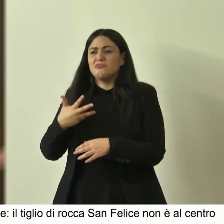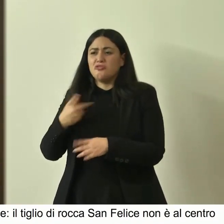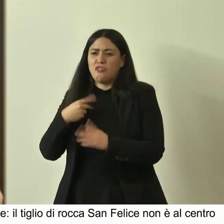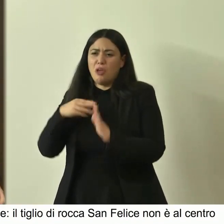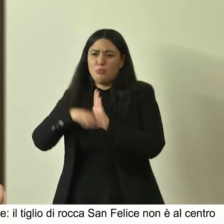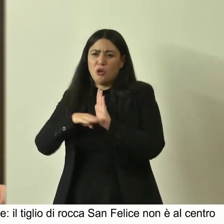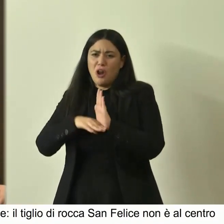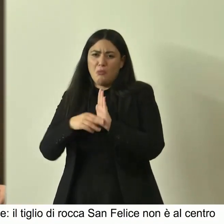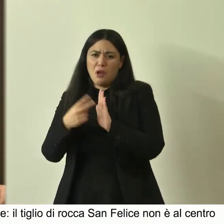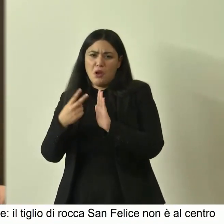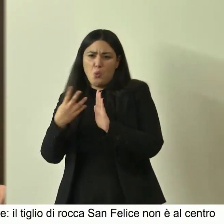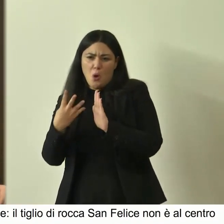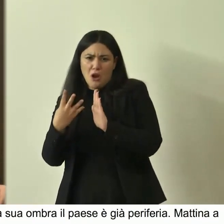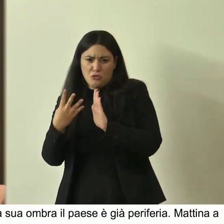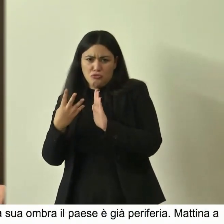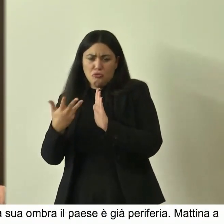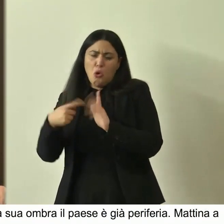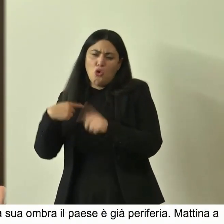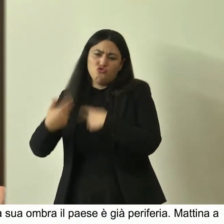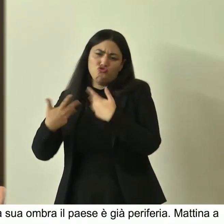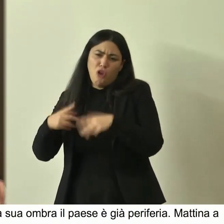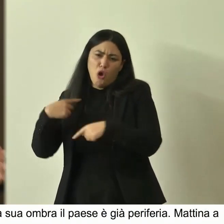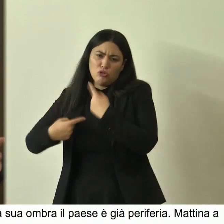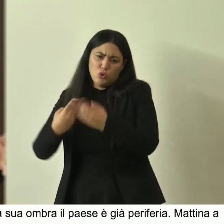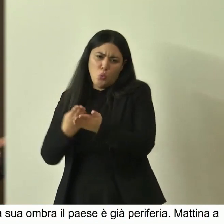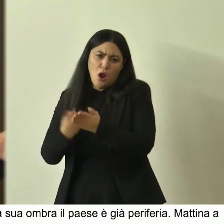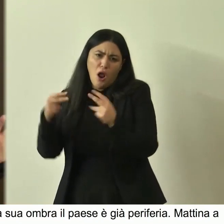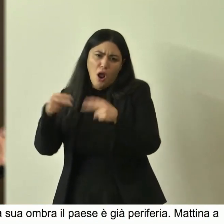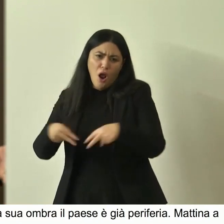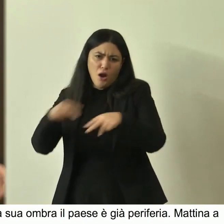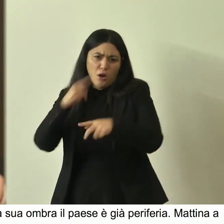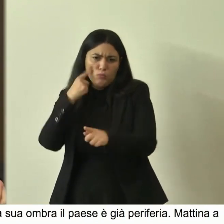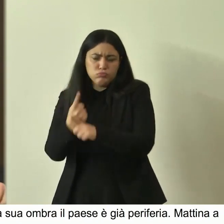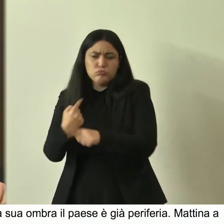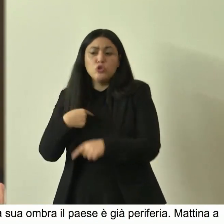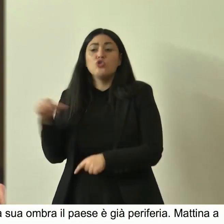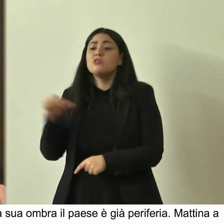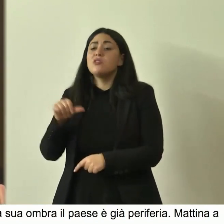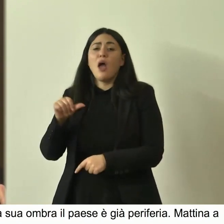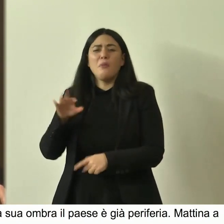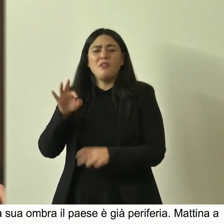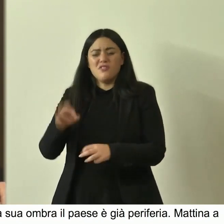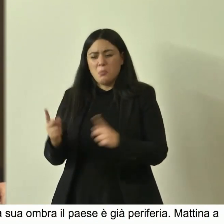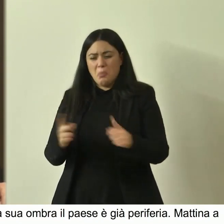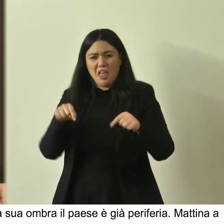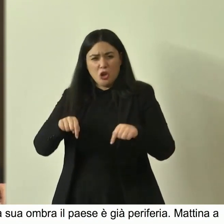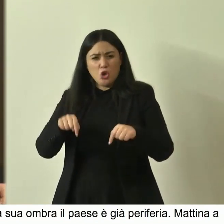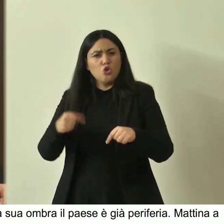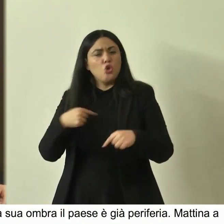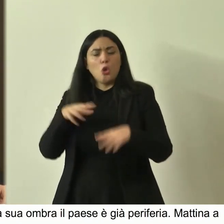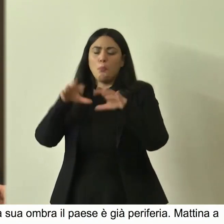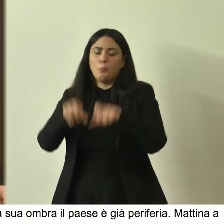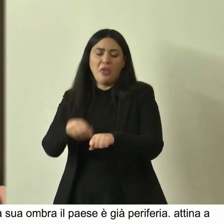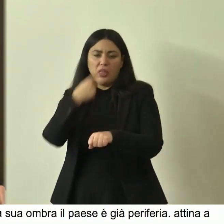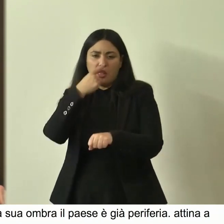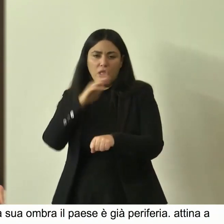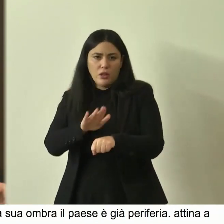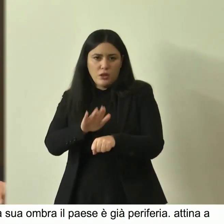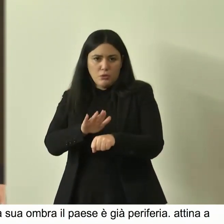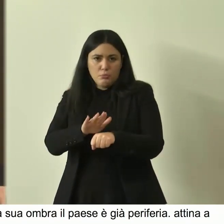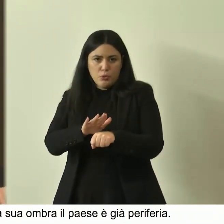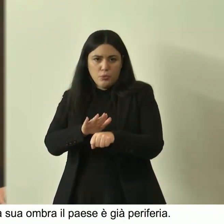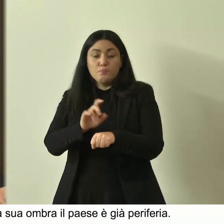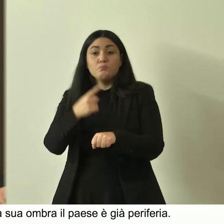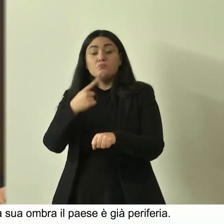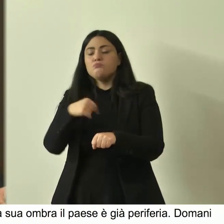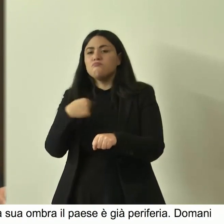programma che abbiamo e che continua da anni e tutti i miei sabati in questo periodo sono impegnati in queste cose insomma ed